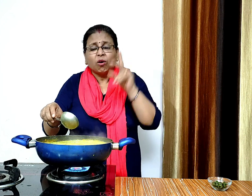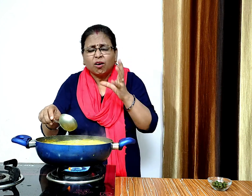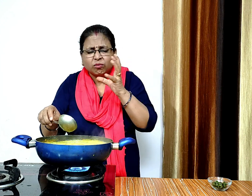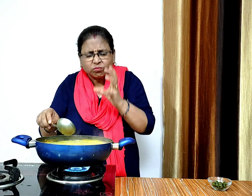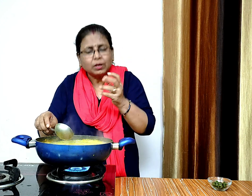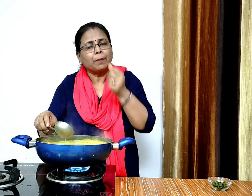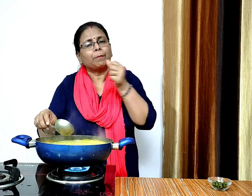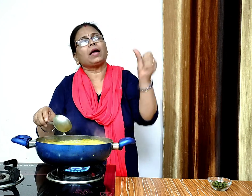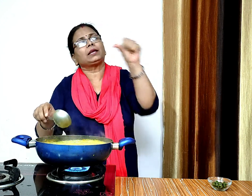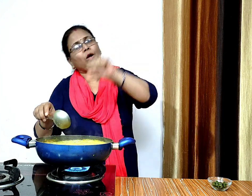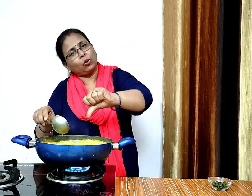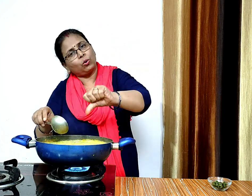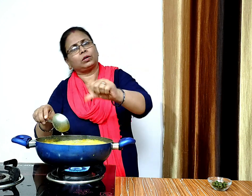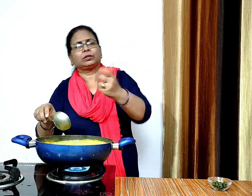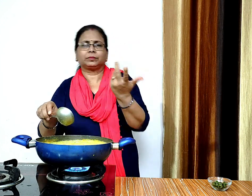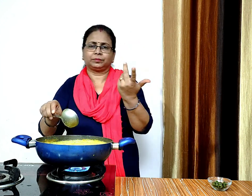थोड़ा सा पानी डाल जगते हैं